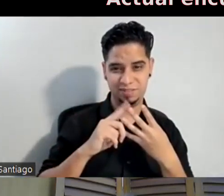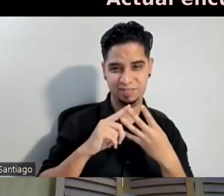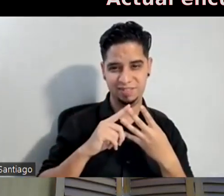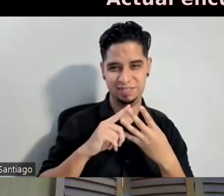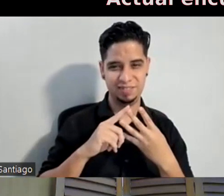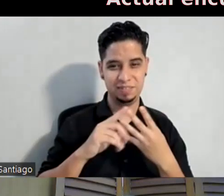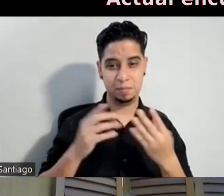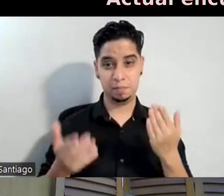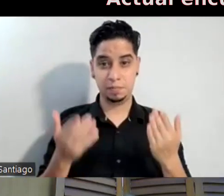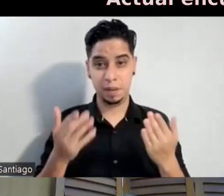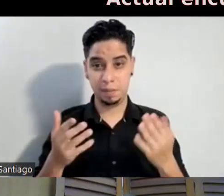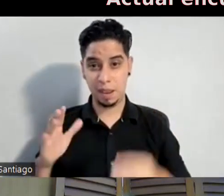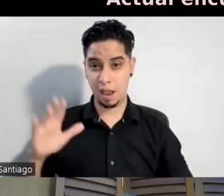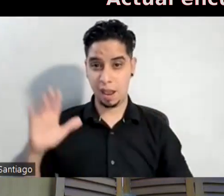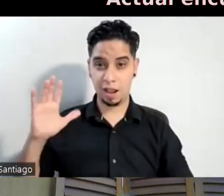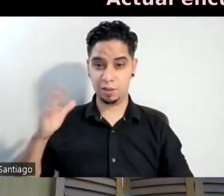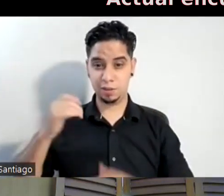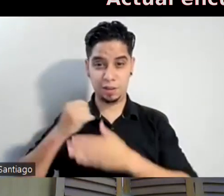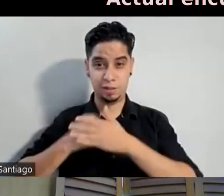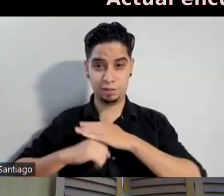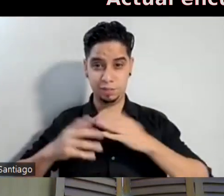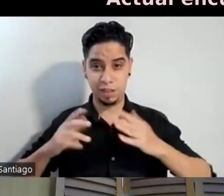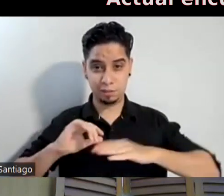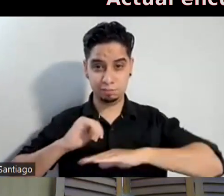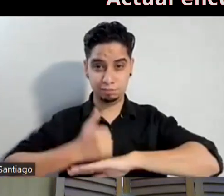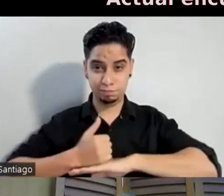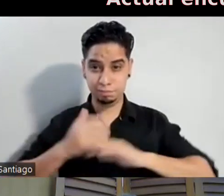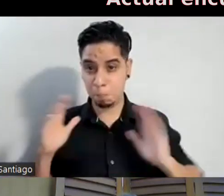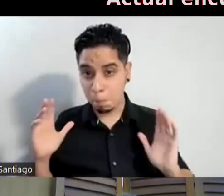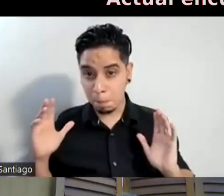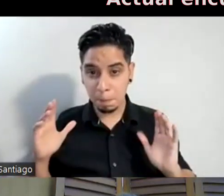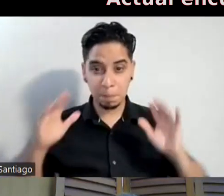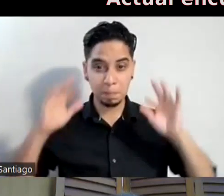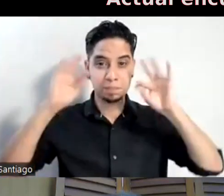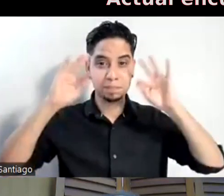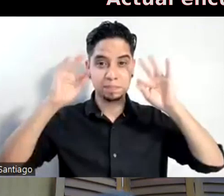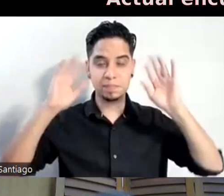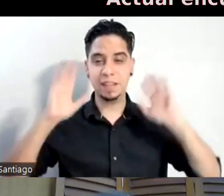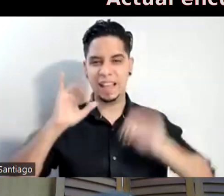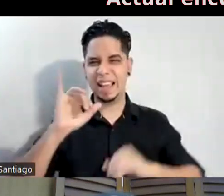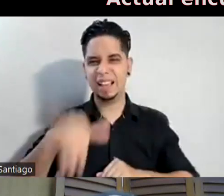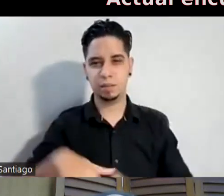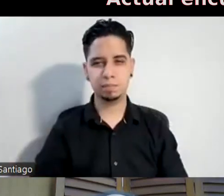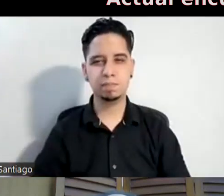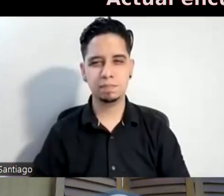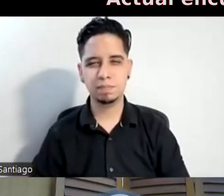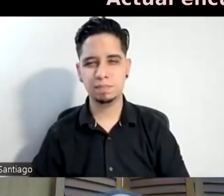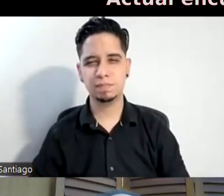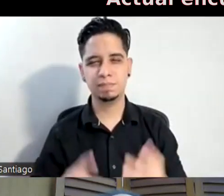probablemente antes de yo nacer ¿verdad? Ya estaba. Ay, no sé. Pues esa, me voy por esa. Ok, pues está bien. Pues